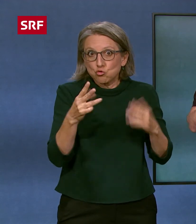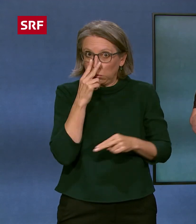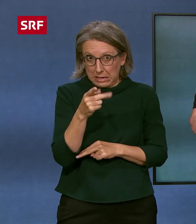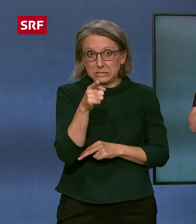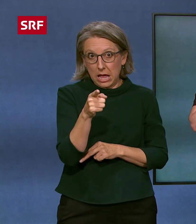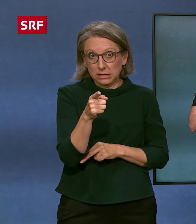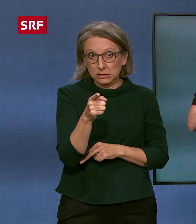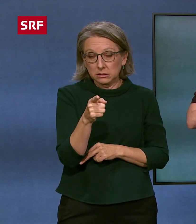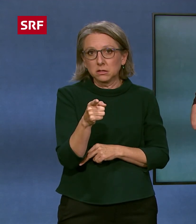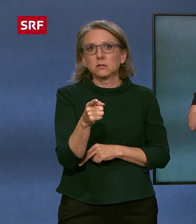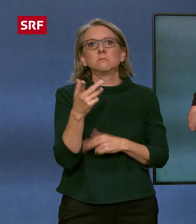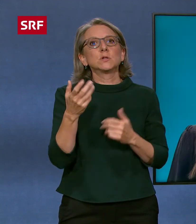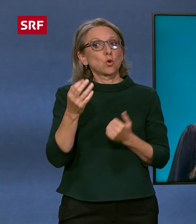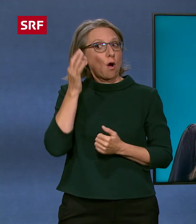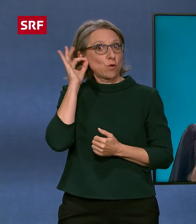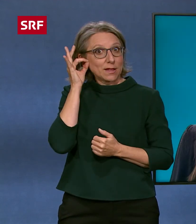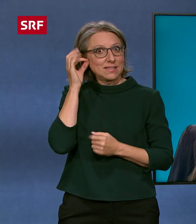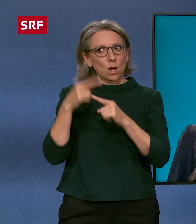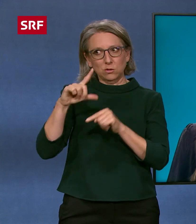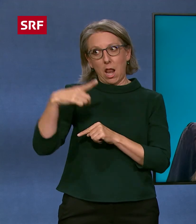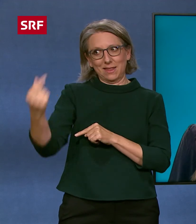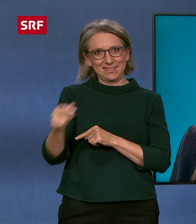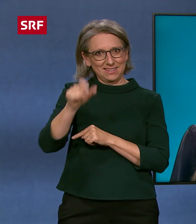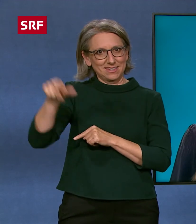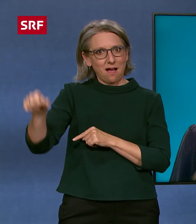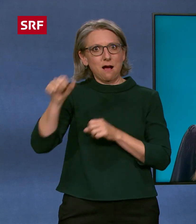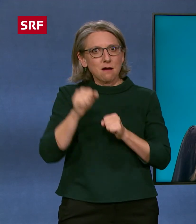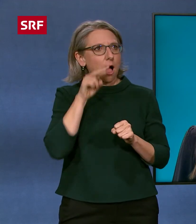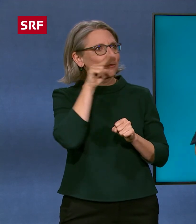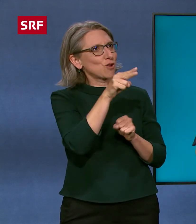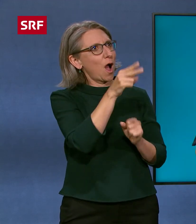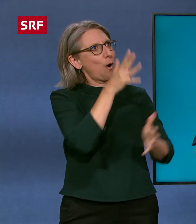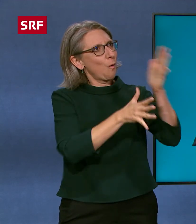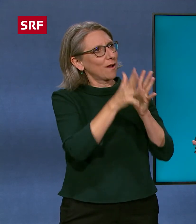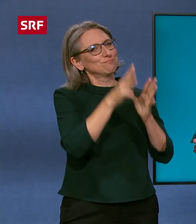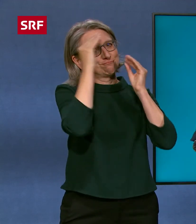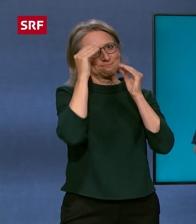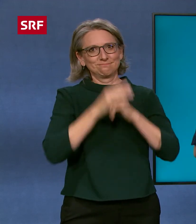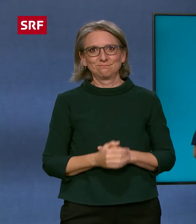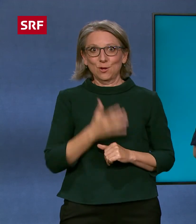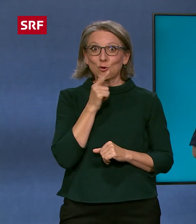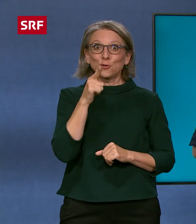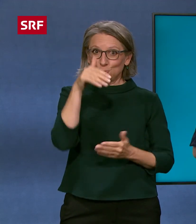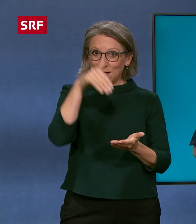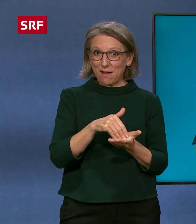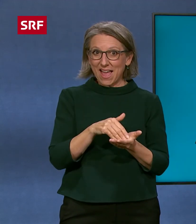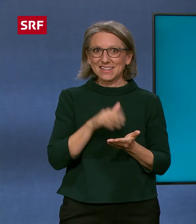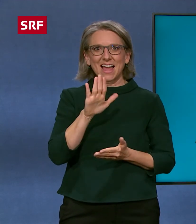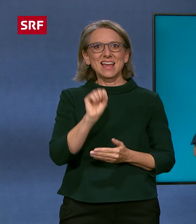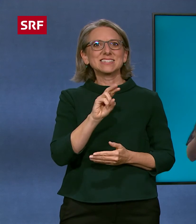können auf jeden Fall Florentina und Ladina unsere Sendung anschauen. Schön, dass du mit dabei war bei deinen SRF Kinder-News. Bis zum nächsten Mal und